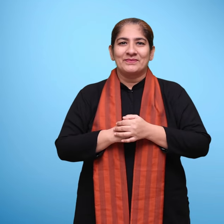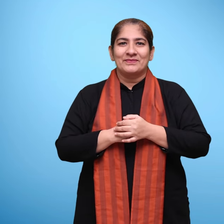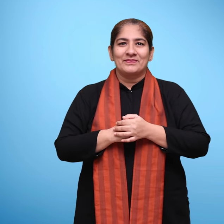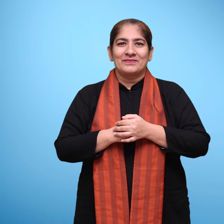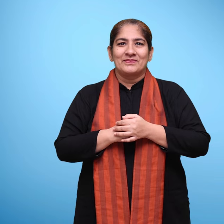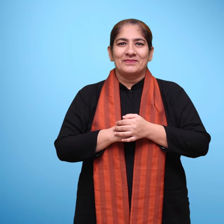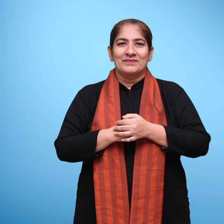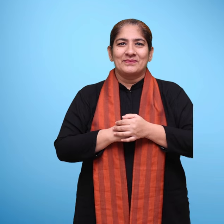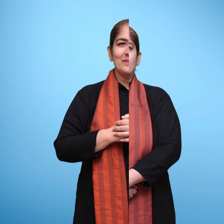सकती है